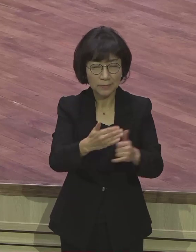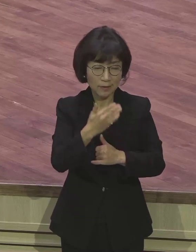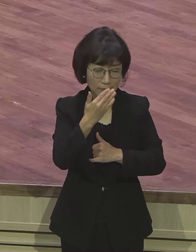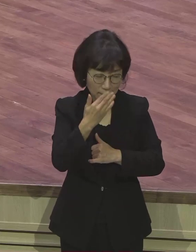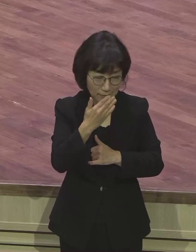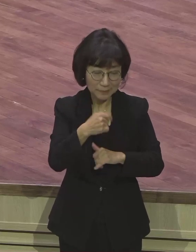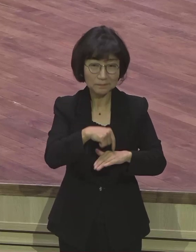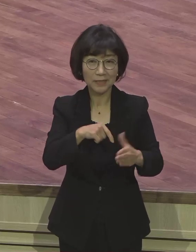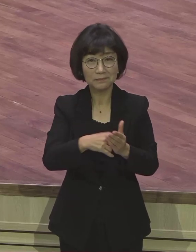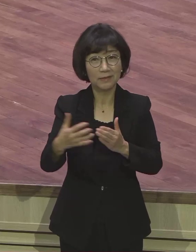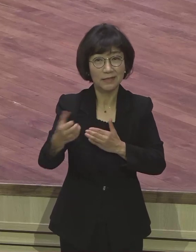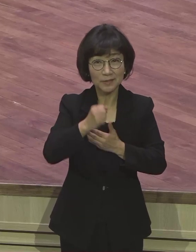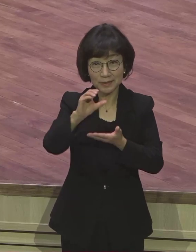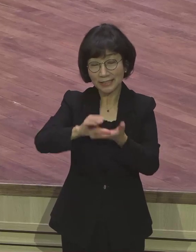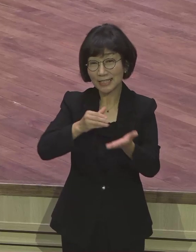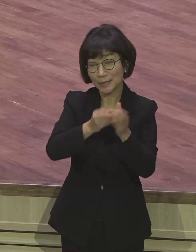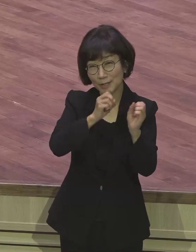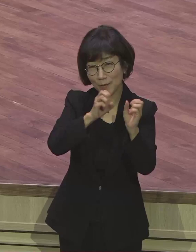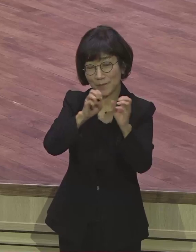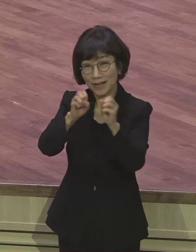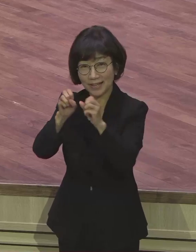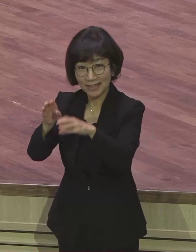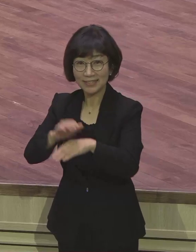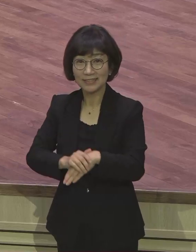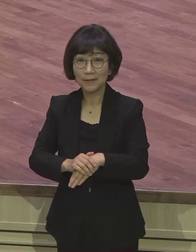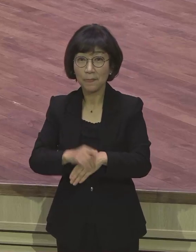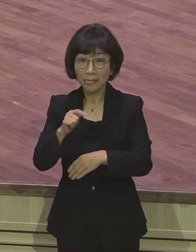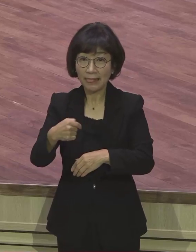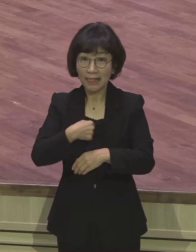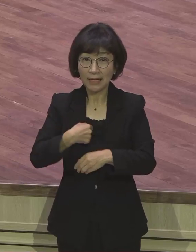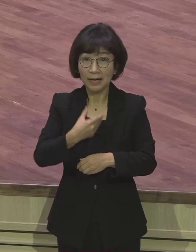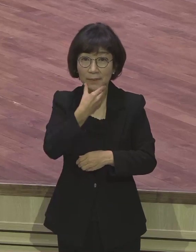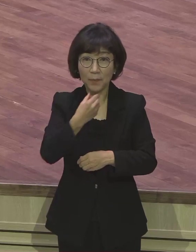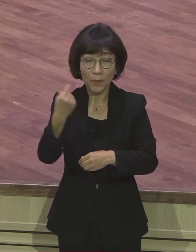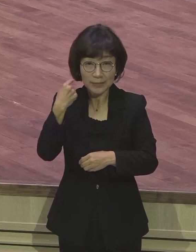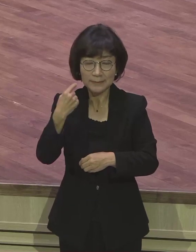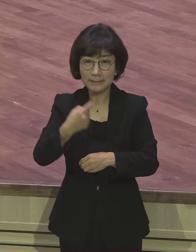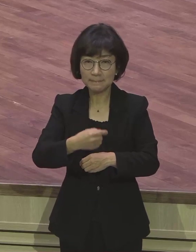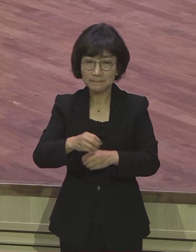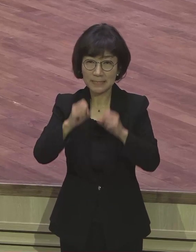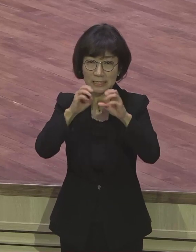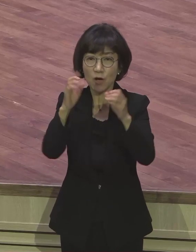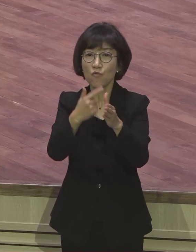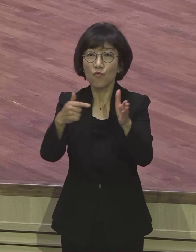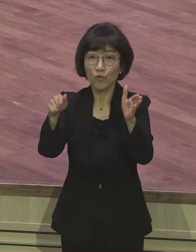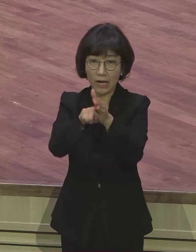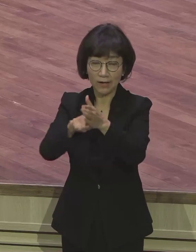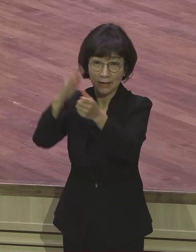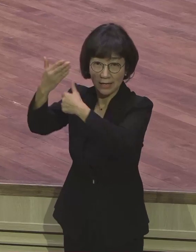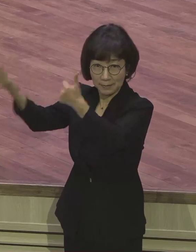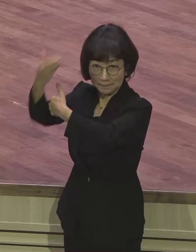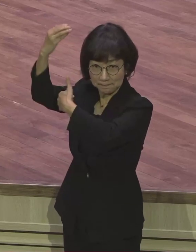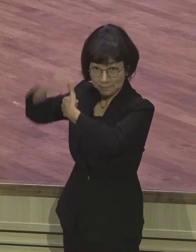그리스도를 전파하나니 이들은 내가 복음을 변정하기 위하여 세우신을 받은 줄 알고 사랑으로 하나